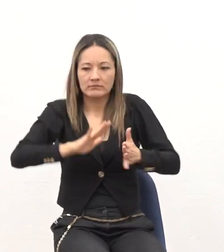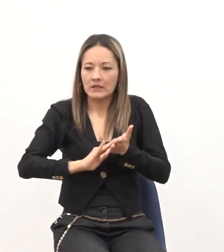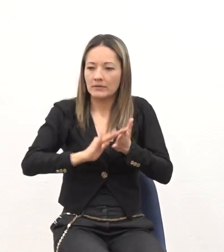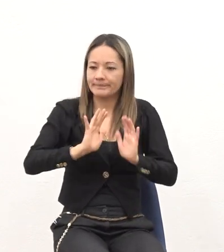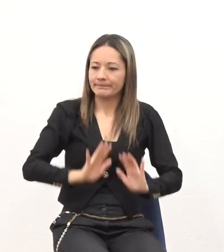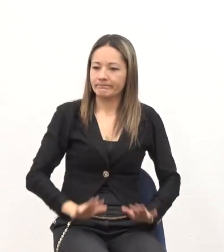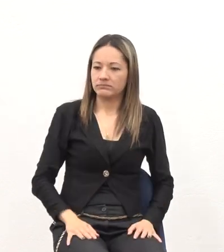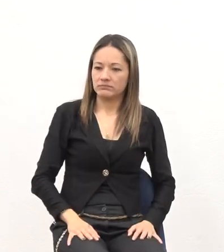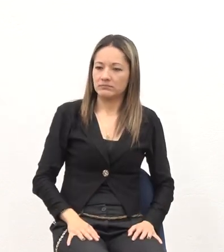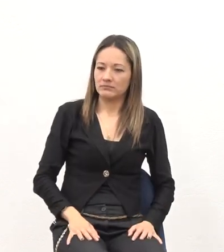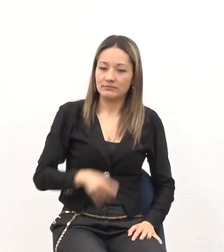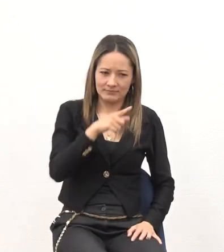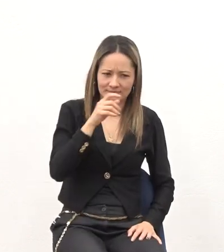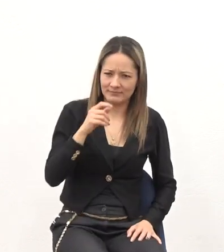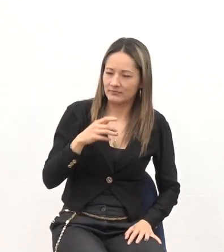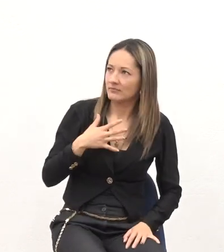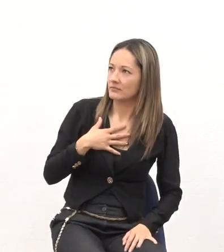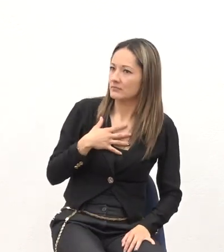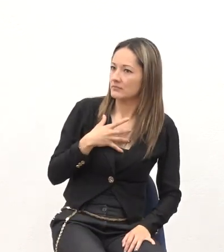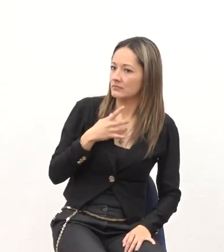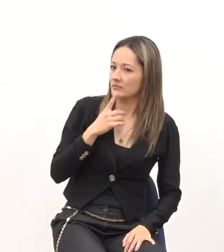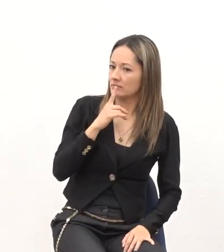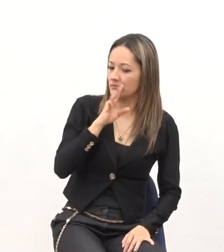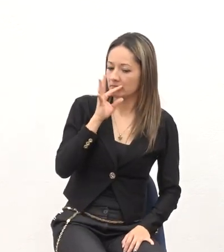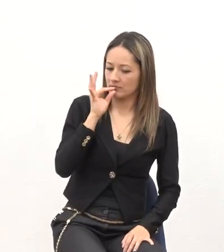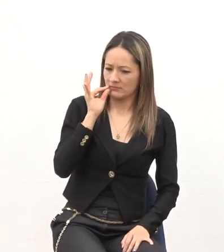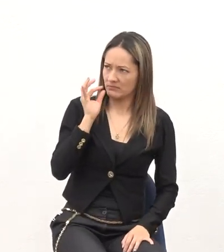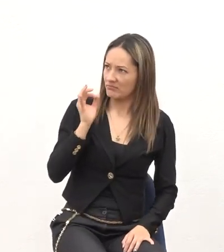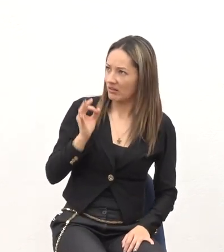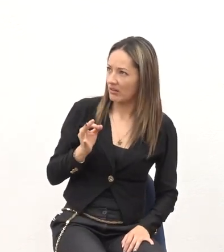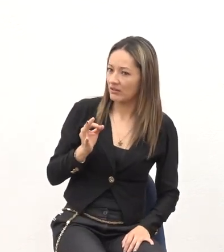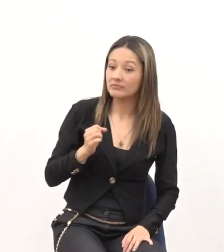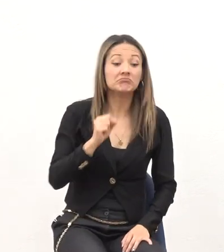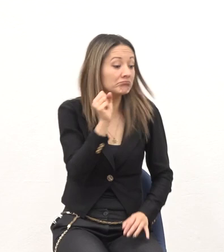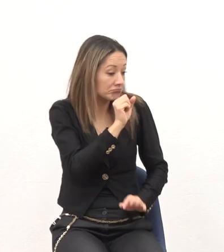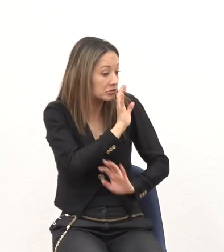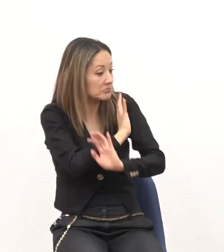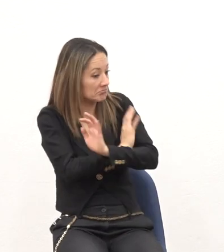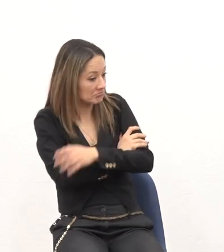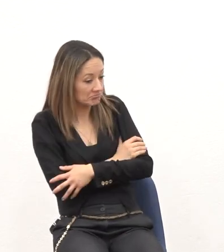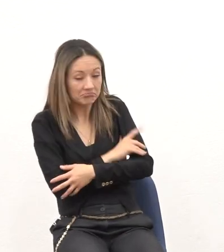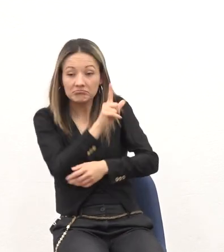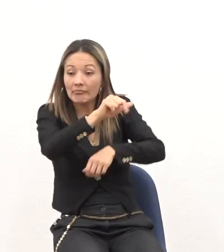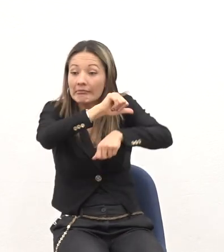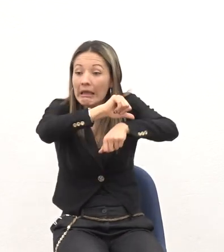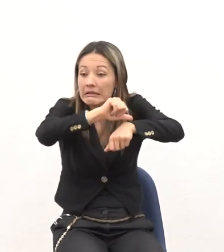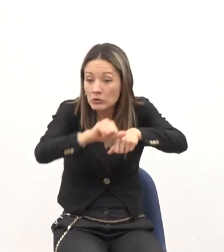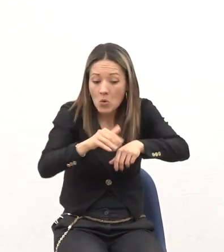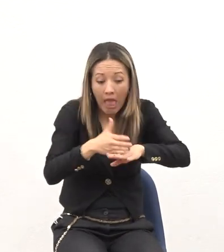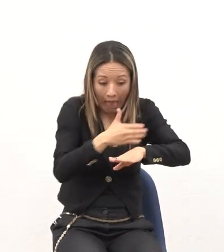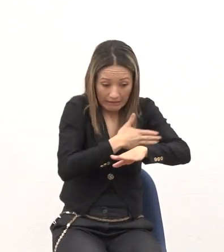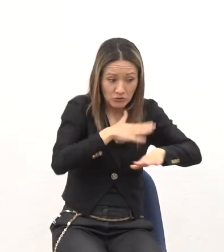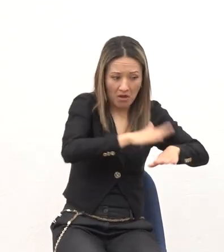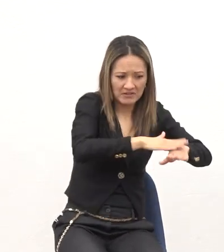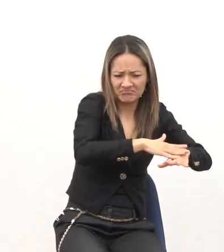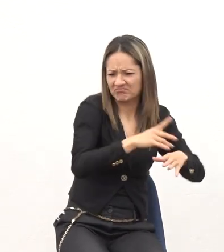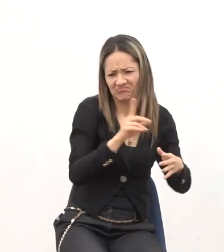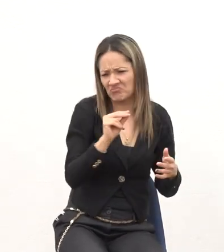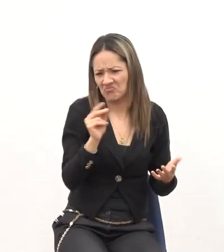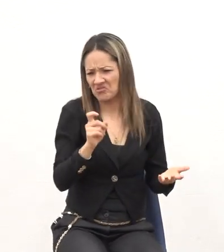Y yo Me quedé callado Y yo De verdad Me dijo Si ya Pues de la cirugía Que le había dicho En un principio Pues creo que ya